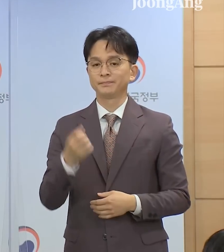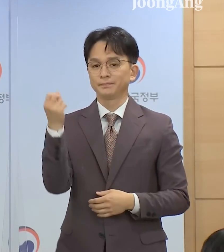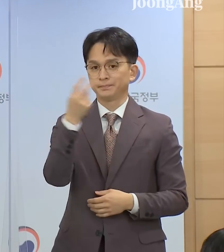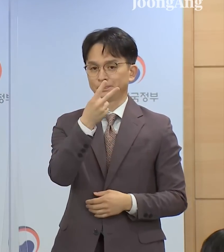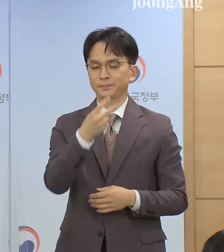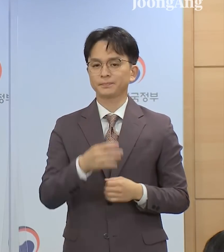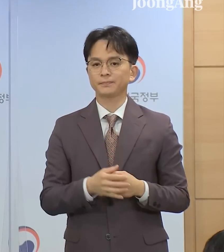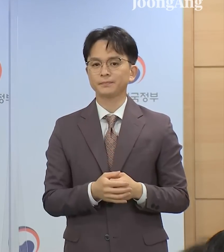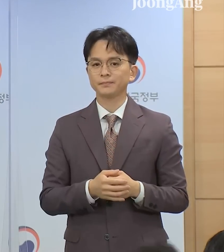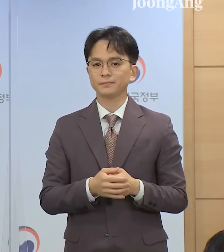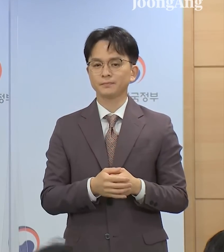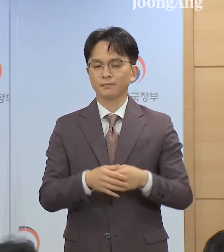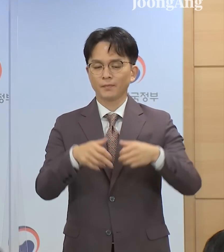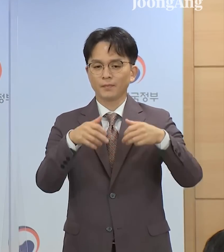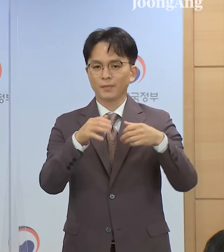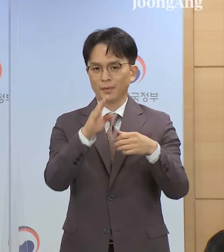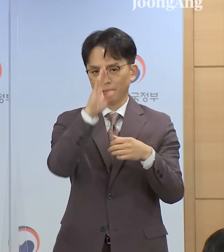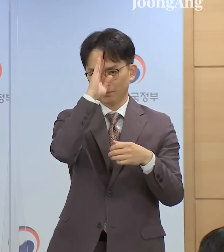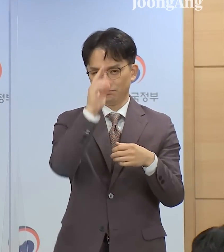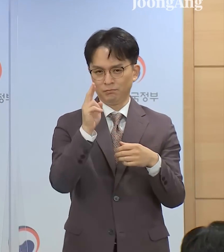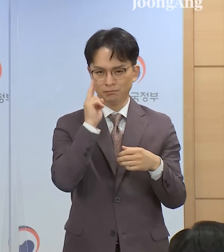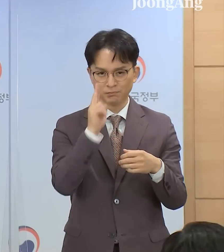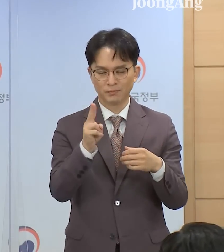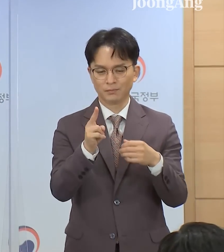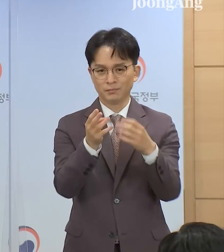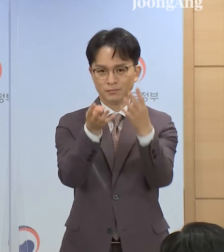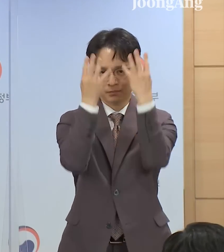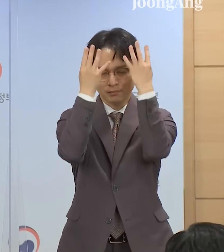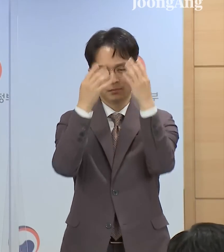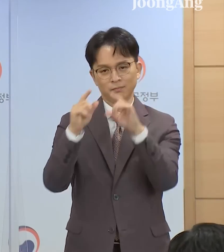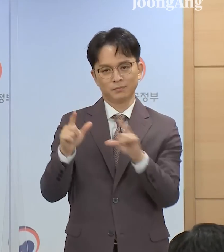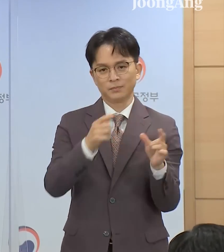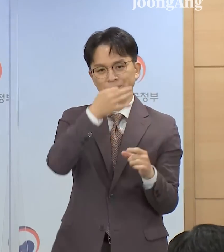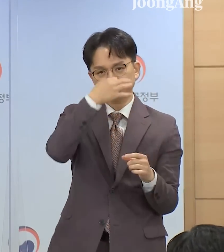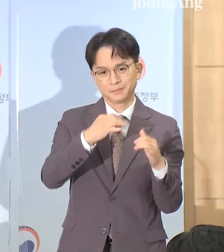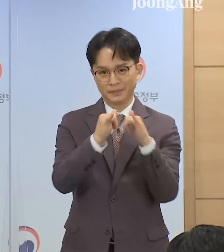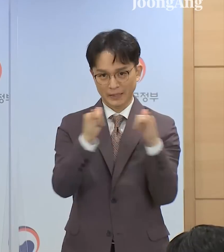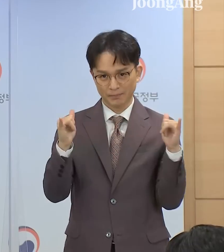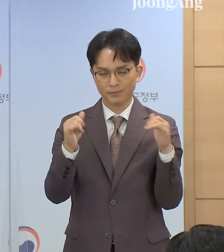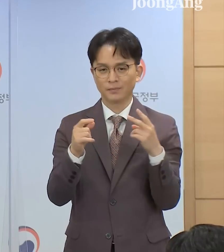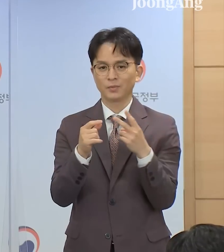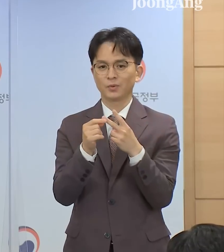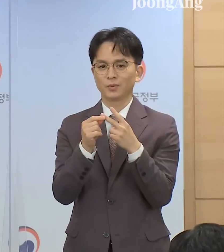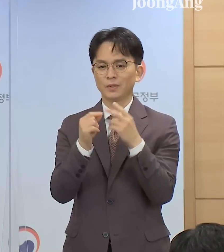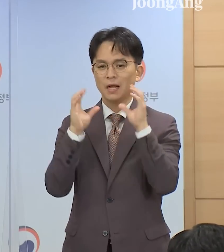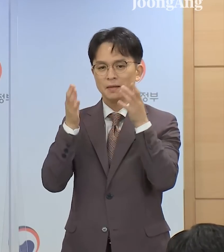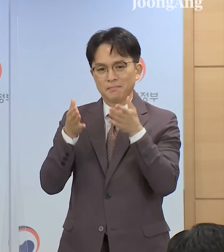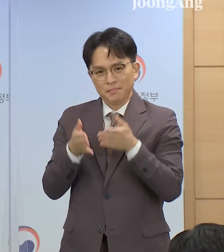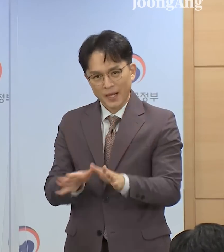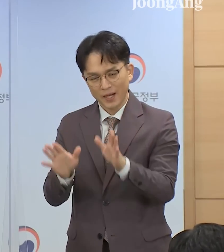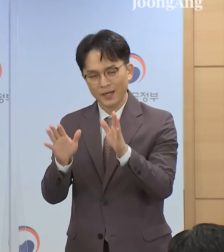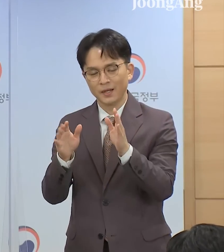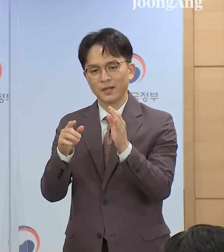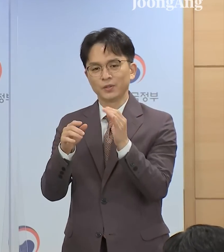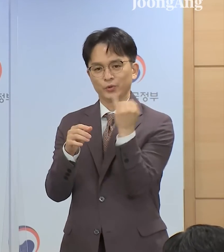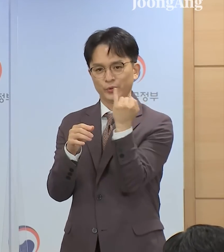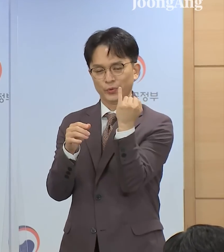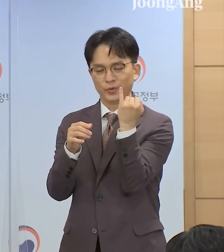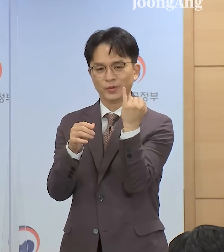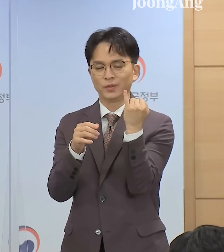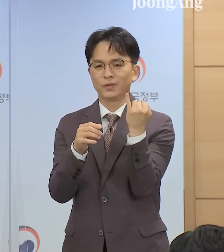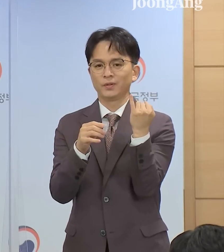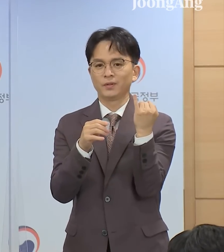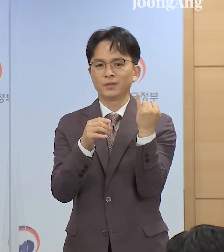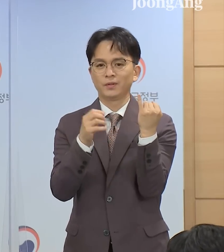아울러 중증장애나 질환으로 정상적인 수형생활이 어렵거나 유아를 대동한 수용자 등 특별